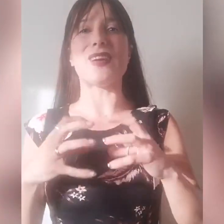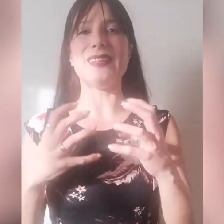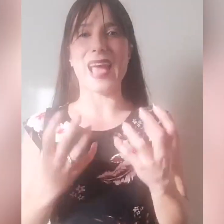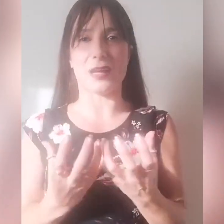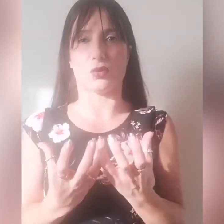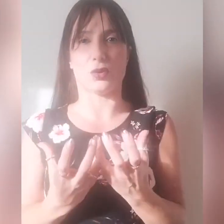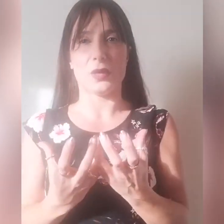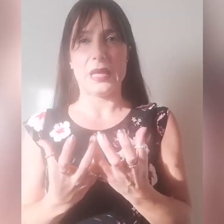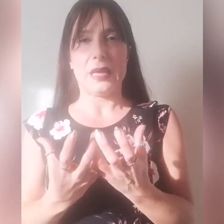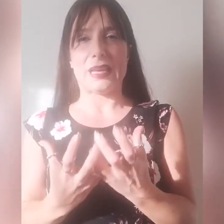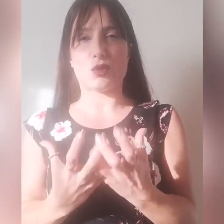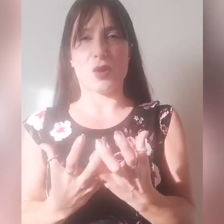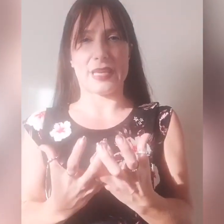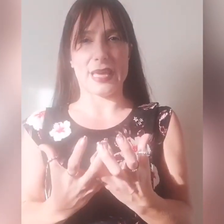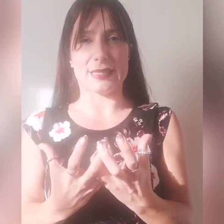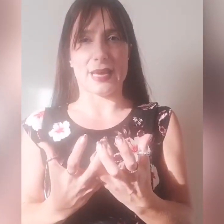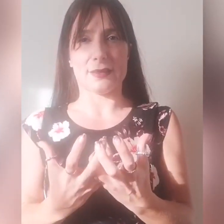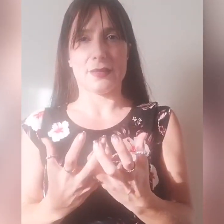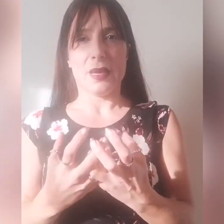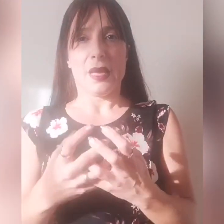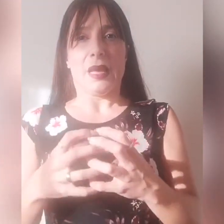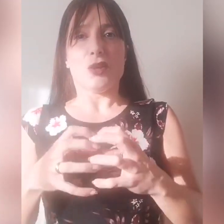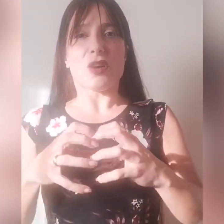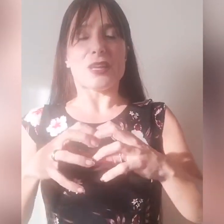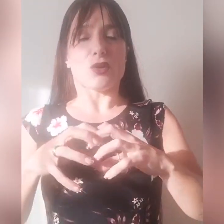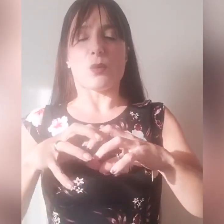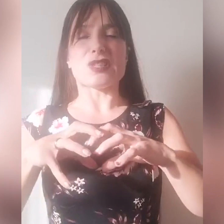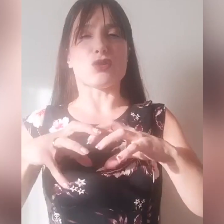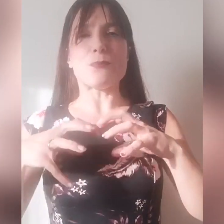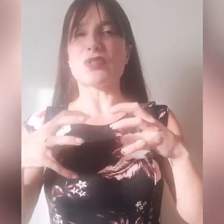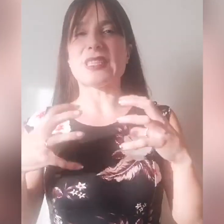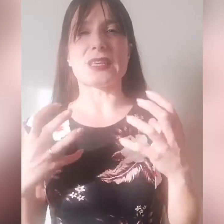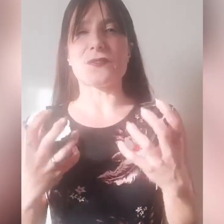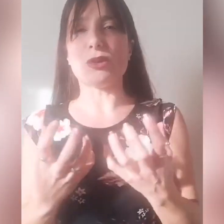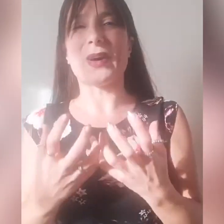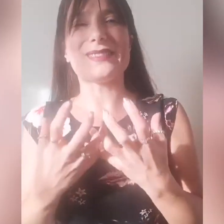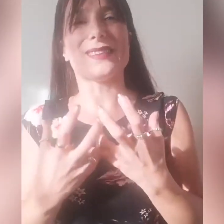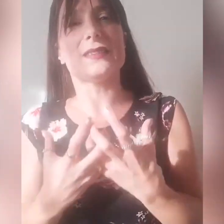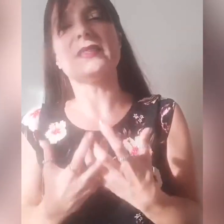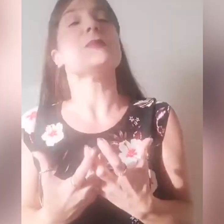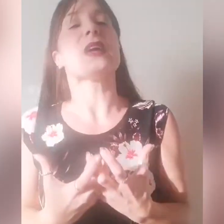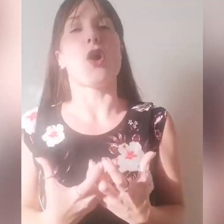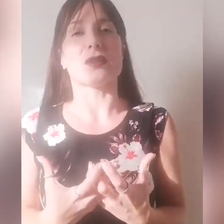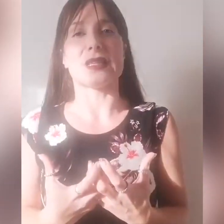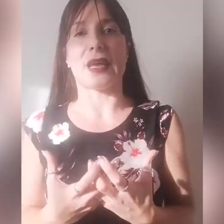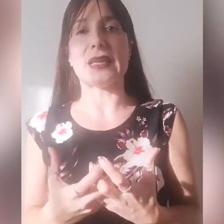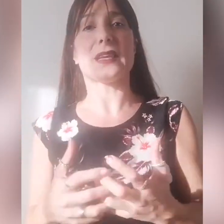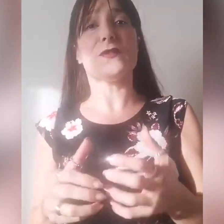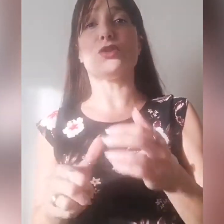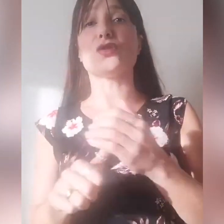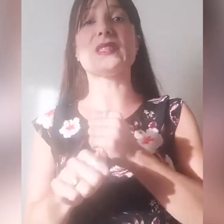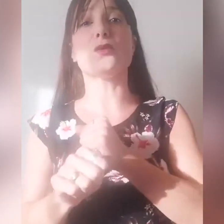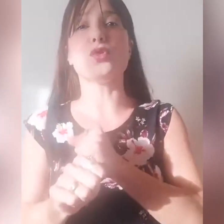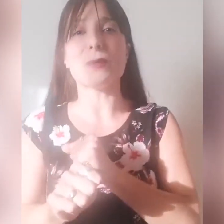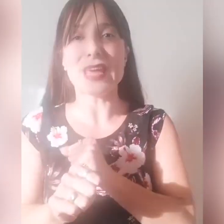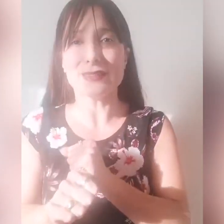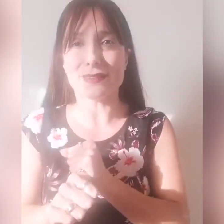avagliato la sua Chiesa. Io credo che questo tempo sia servito per tantissime cose, è servito sicuramente